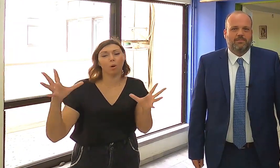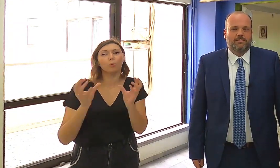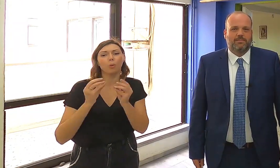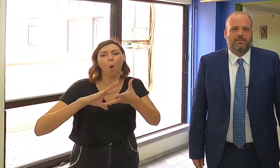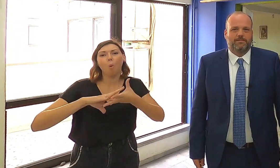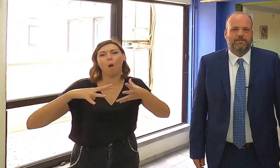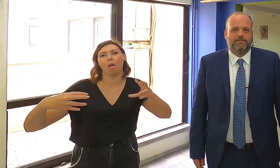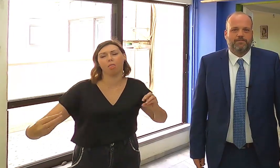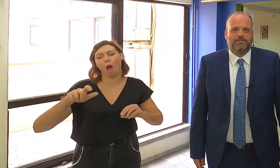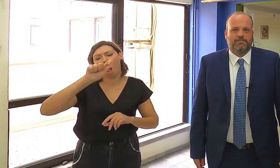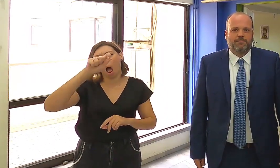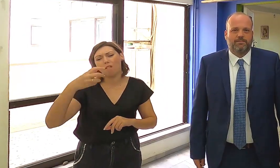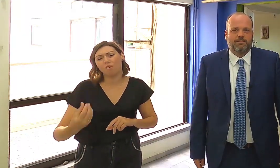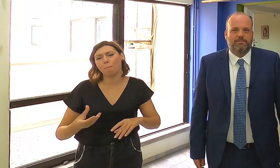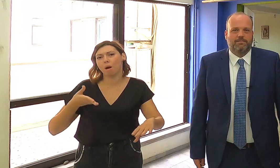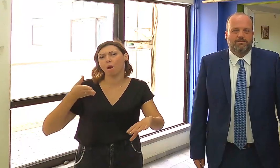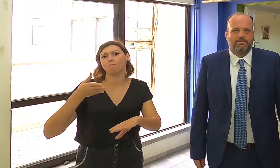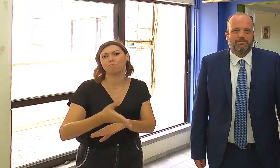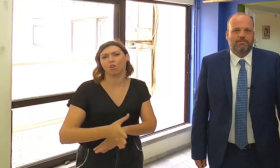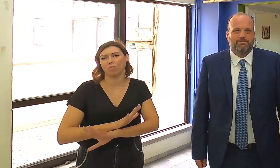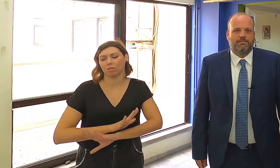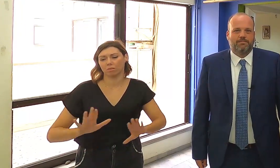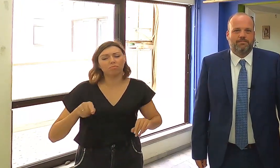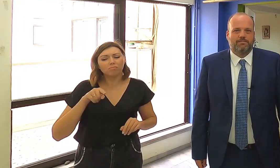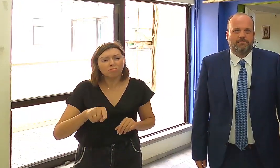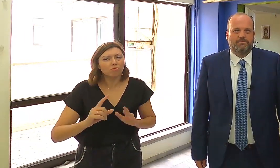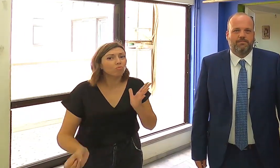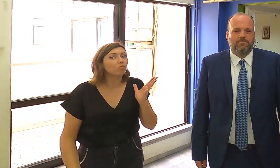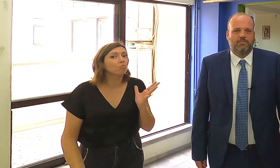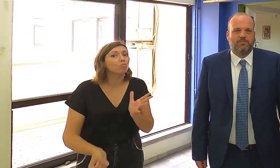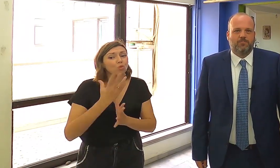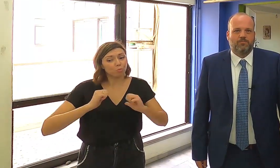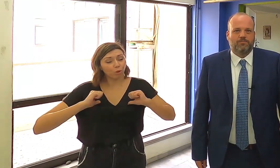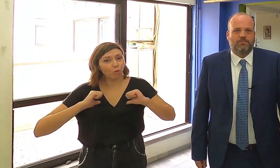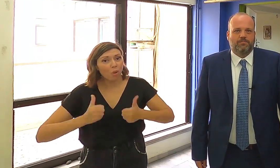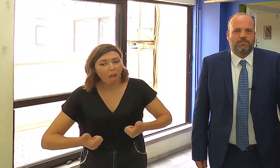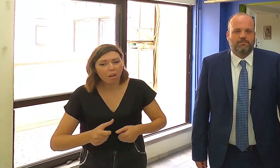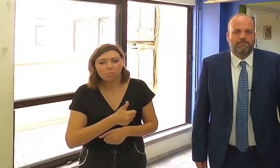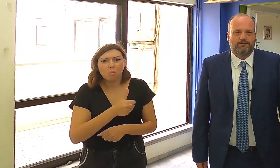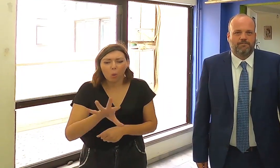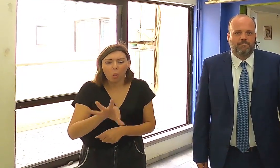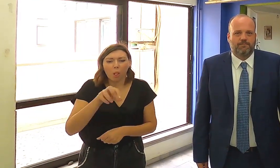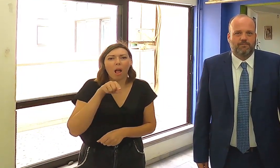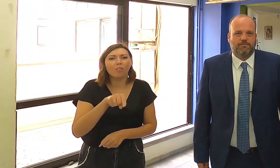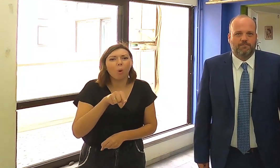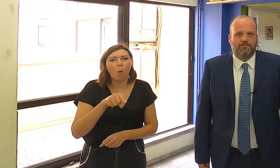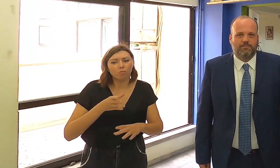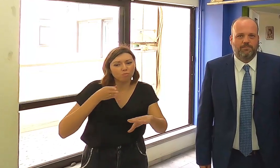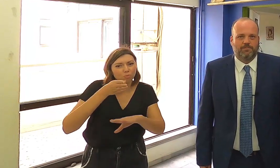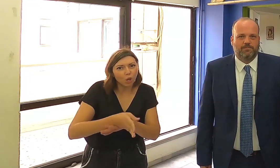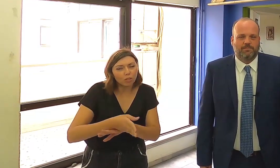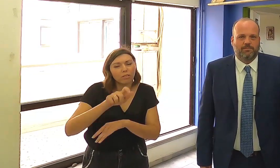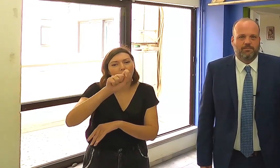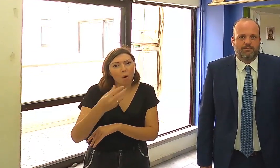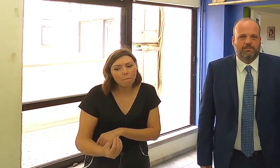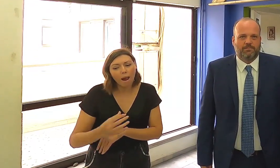για μια νέα πρωτοβουλία, για κάτι μεμονωμένο ή εντάσσεται σε κάποιο πλέγμα ενεργειών